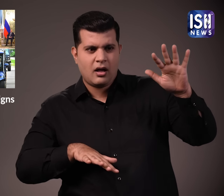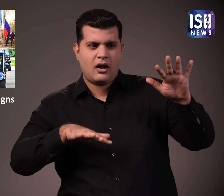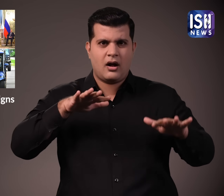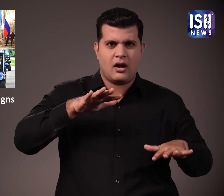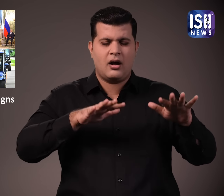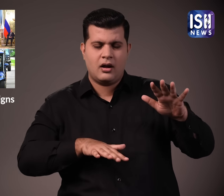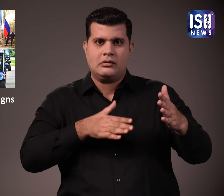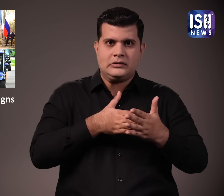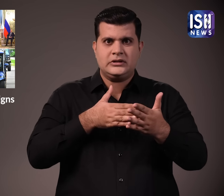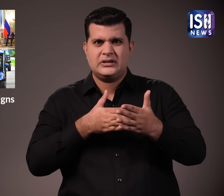पड़ता है